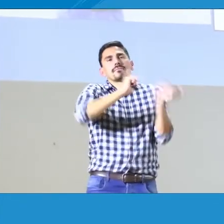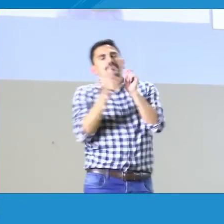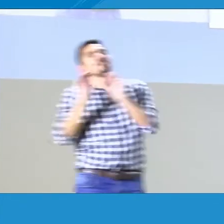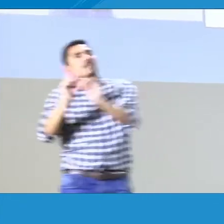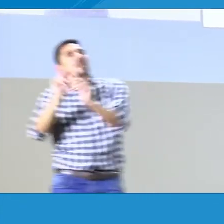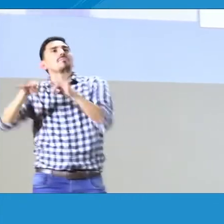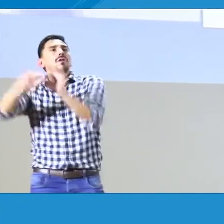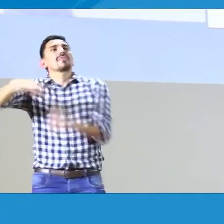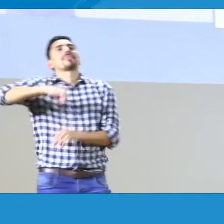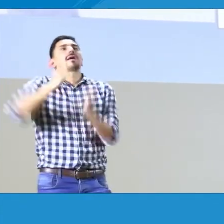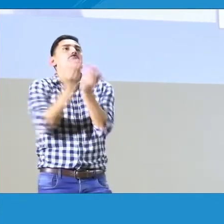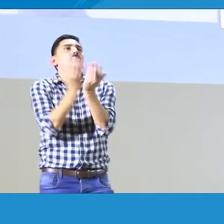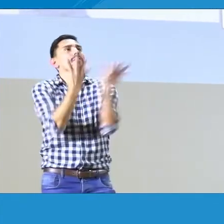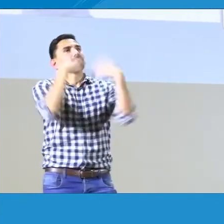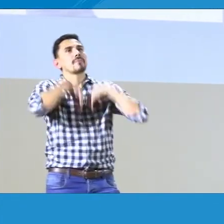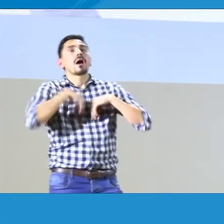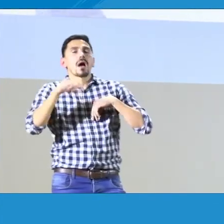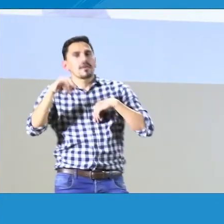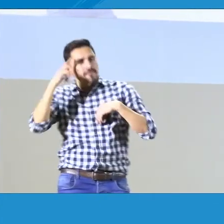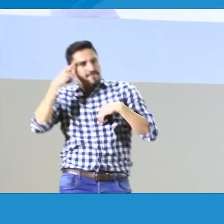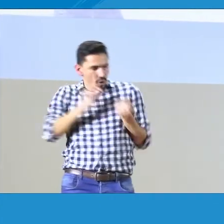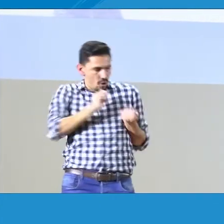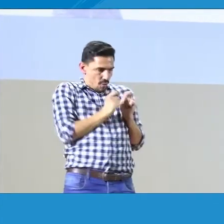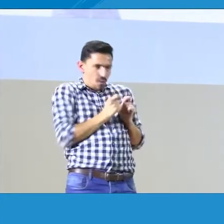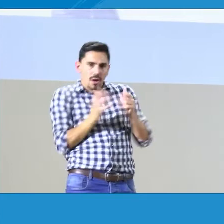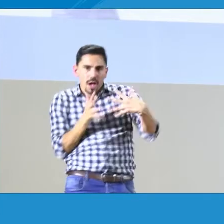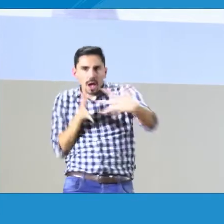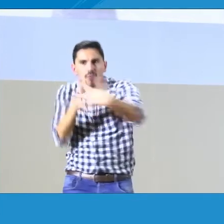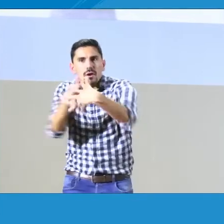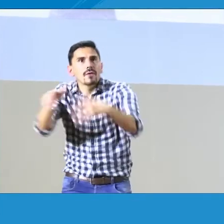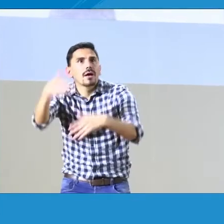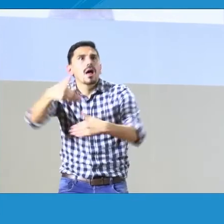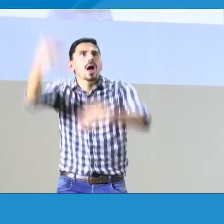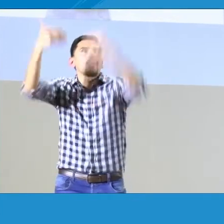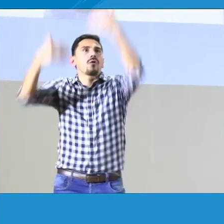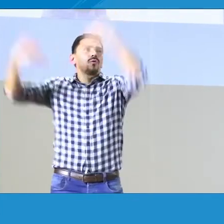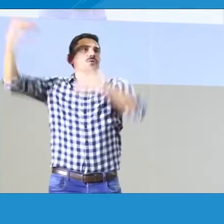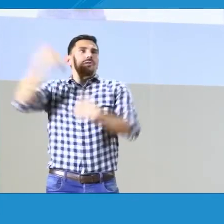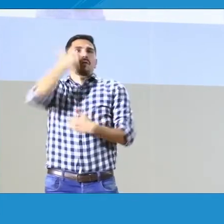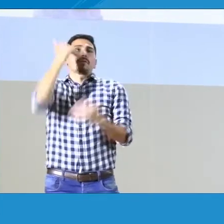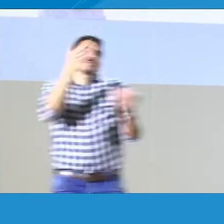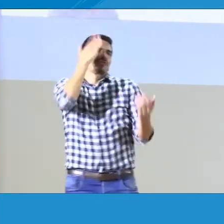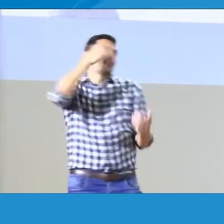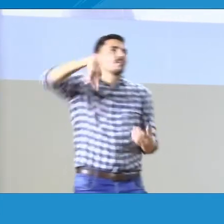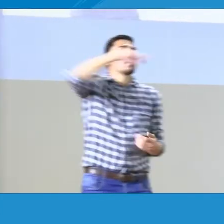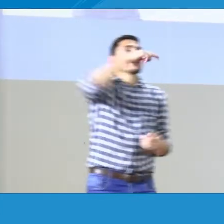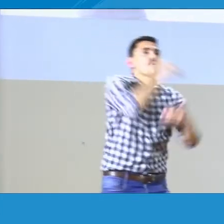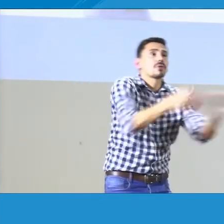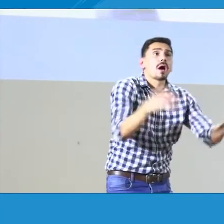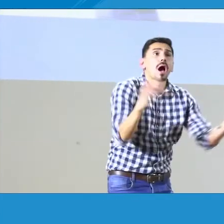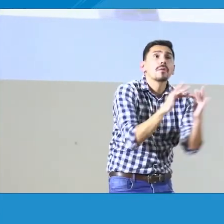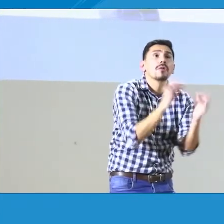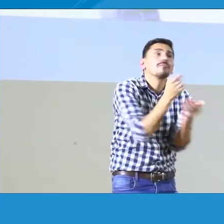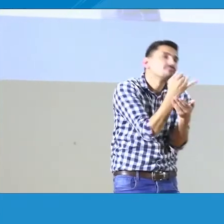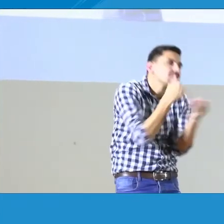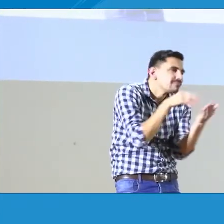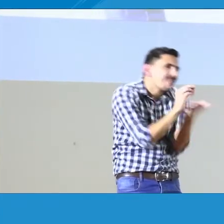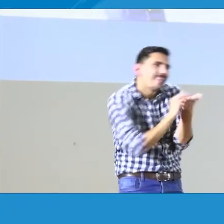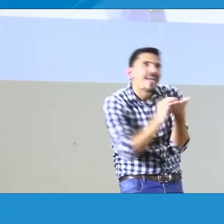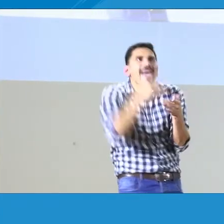las aulas, entonces, se hace una oferta especial que se llama extraedad y se hacen unas aulas o una oferta